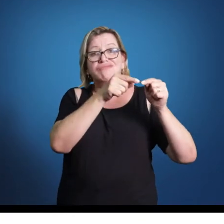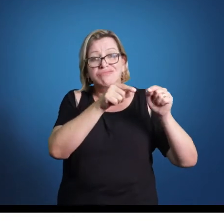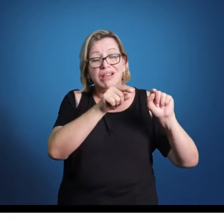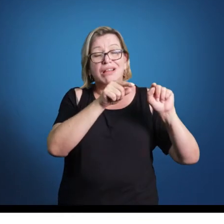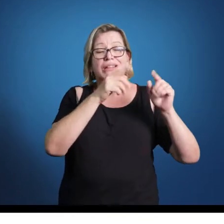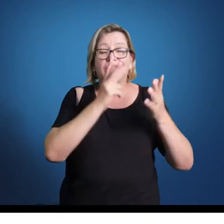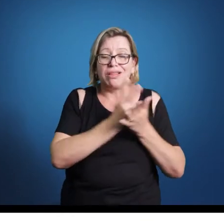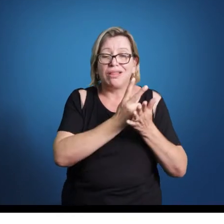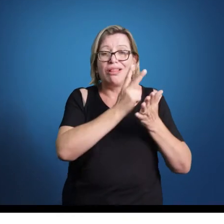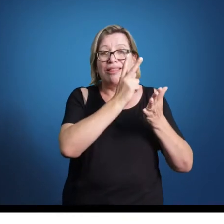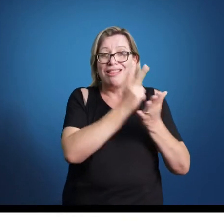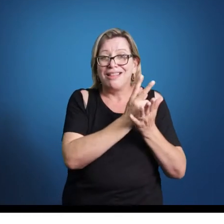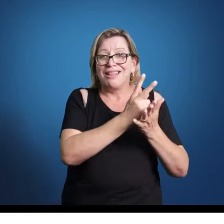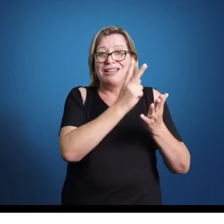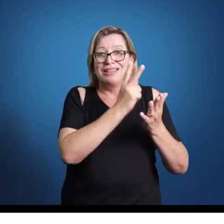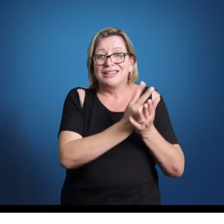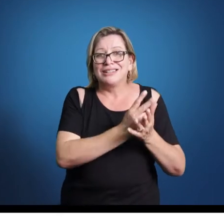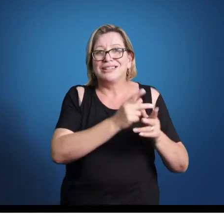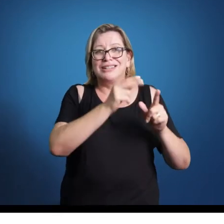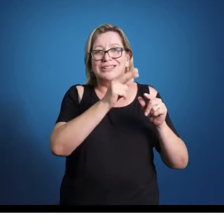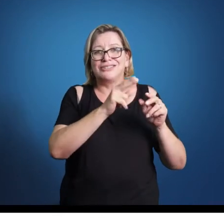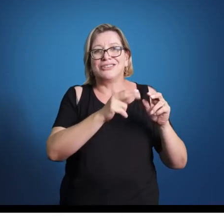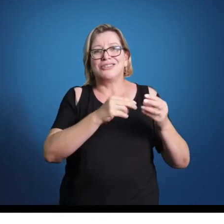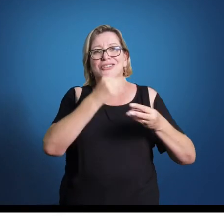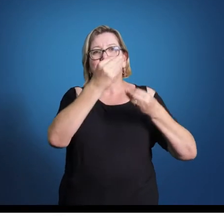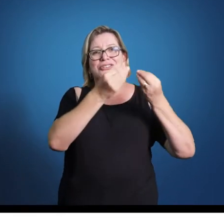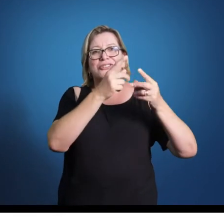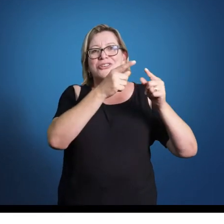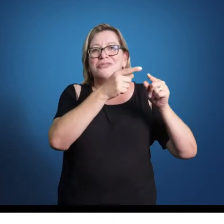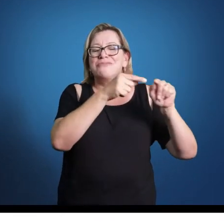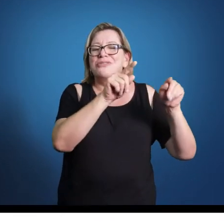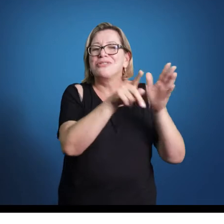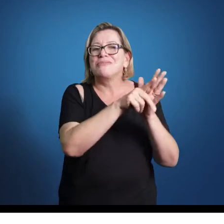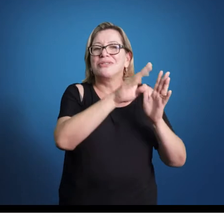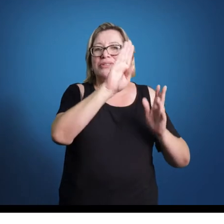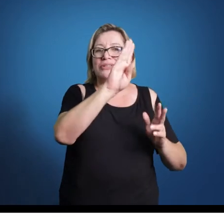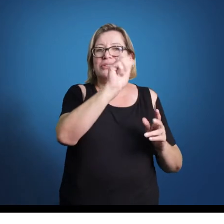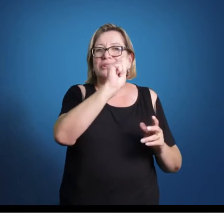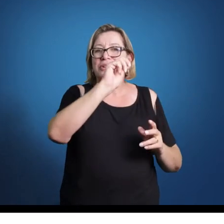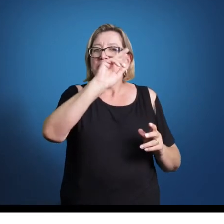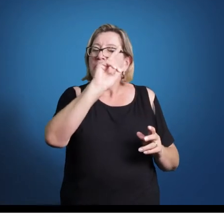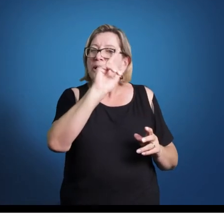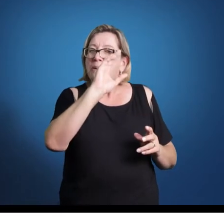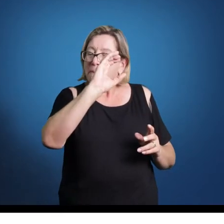Como, por exemplo, os conselhos para Brandemburgo de Bach, parece que alguém aperta um botão, liga um motorzinho e vai...